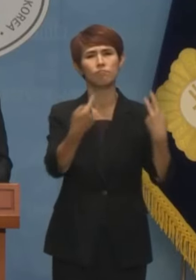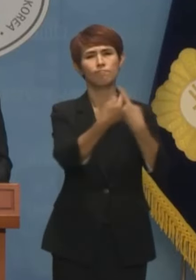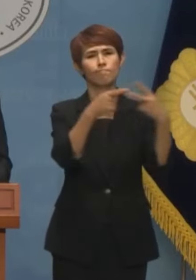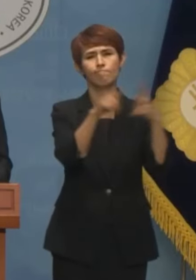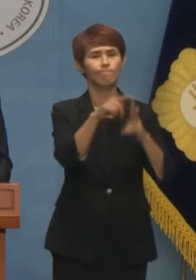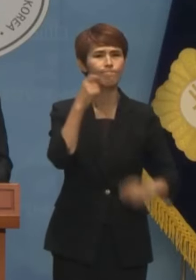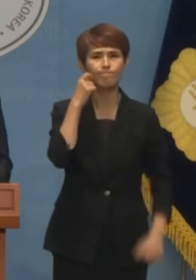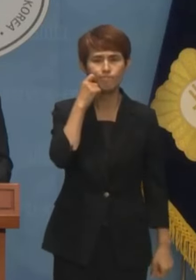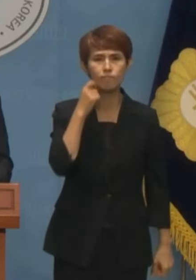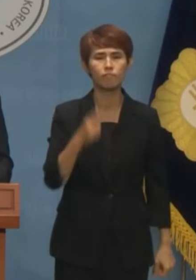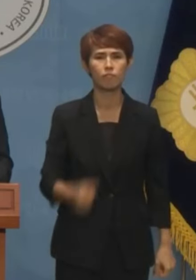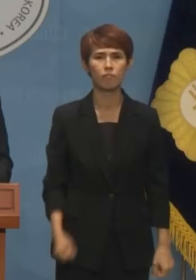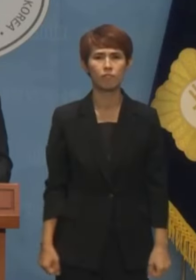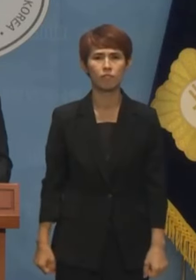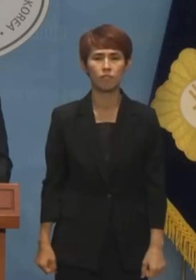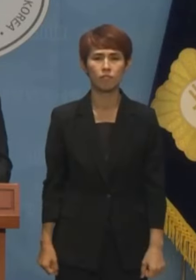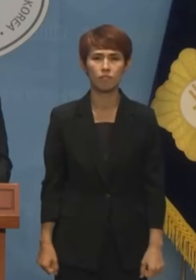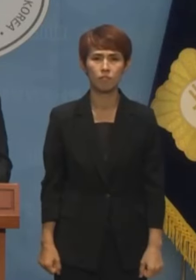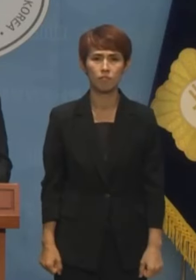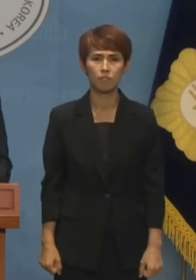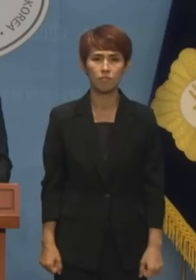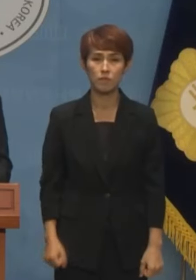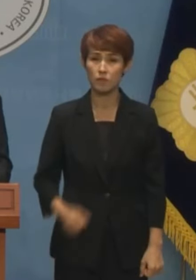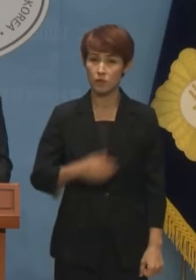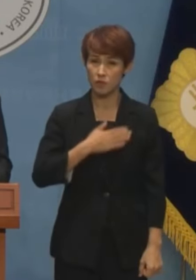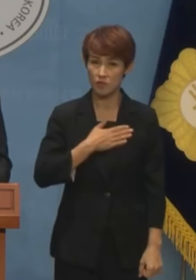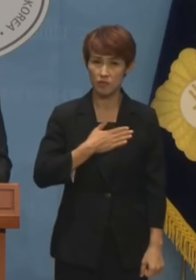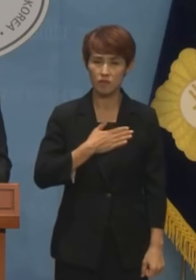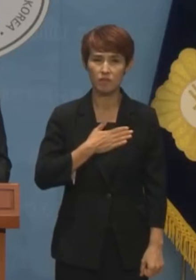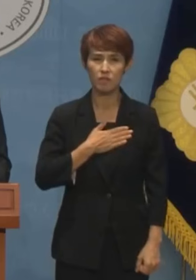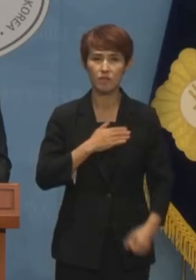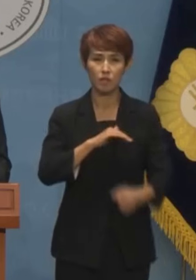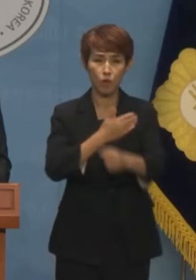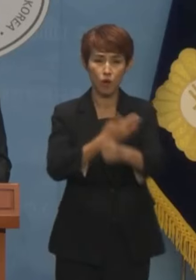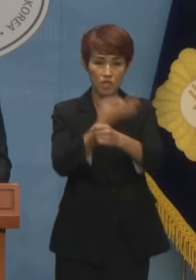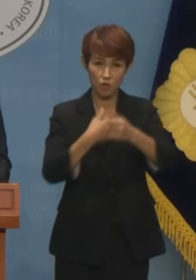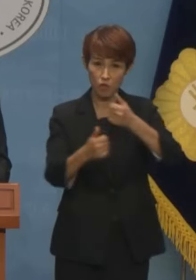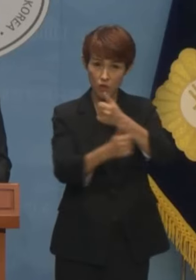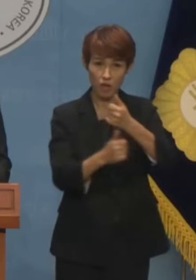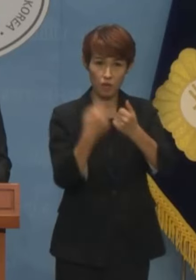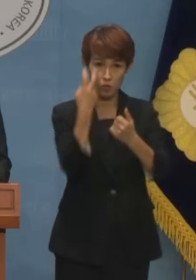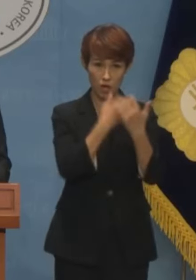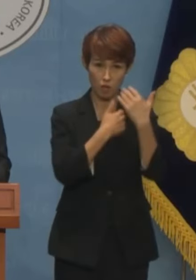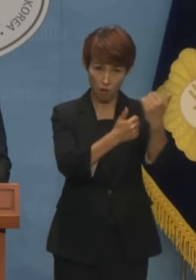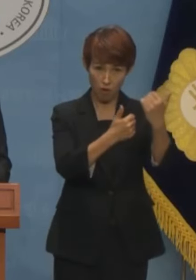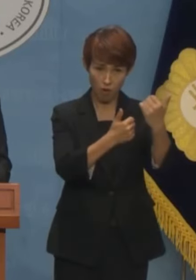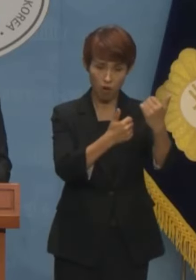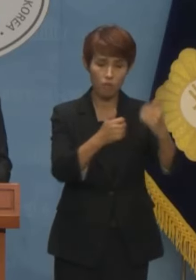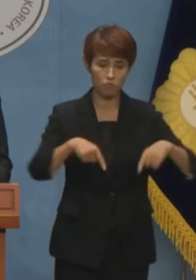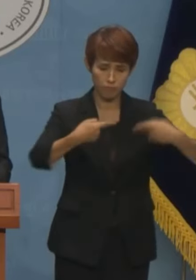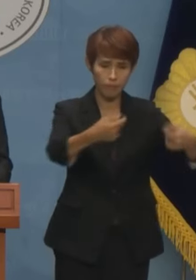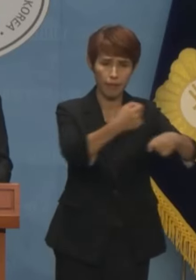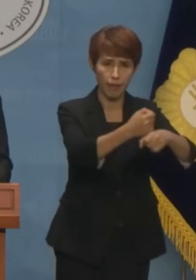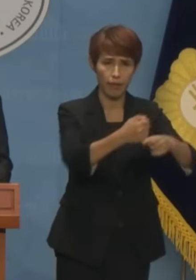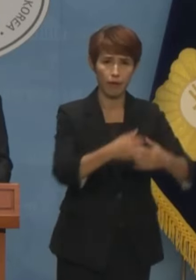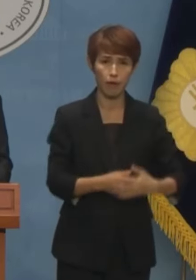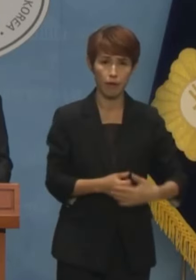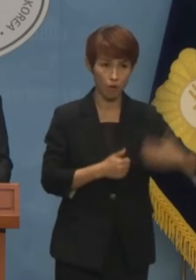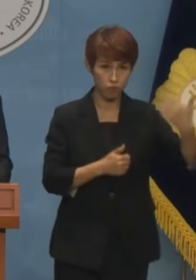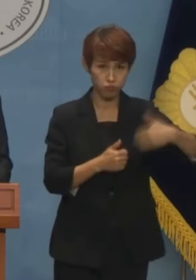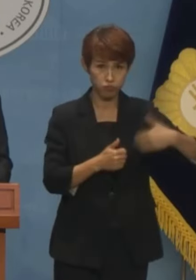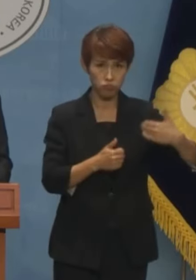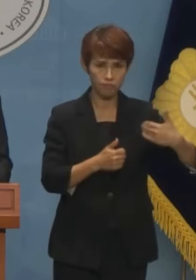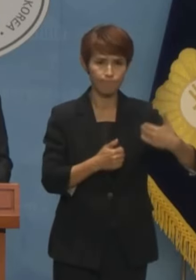없습니다. 그럼에도 불구하고 저는 권위계 조사에 성실하게 임하겠습니다. 권위가 요청한다면